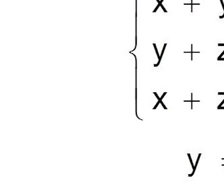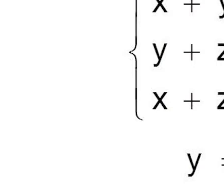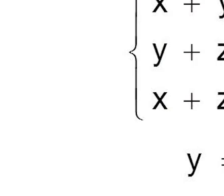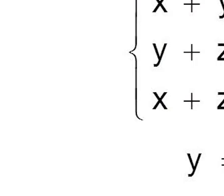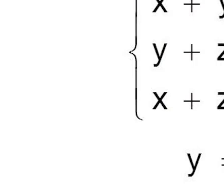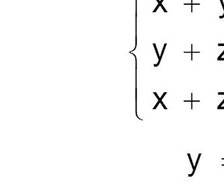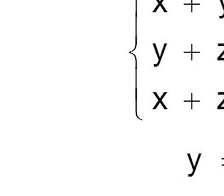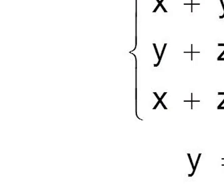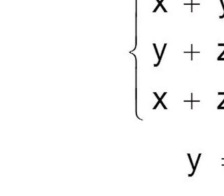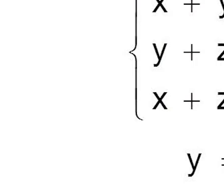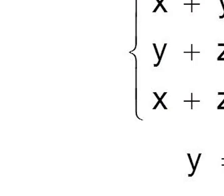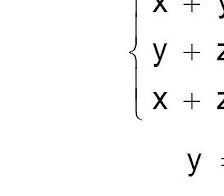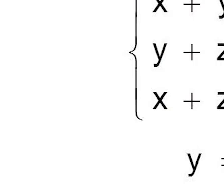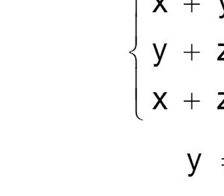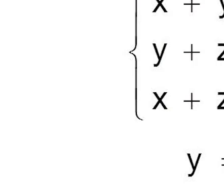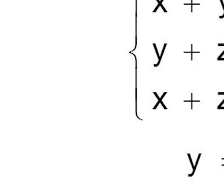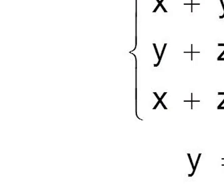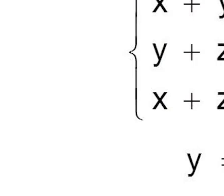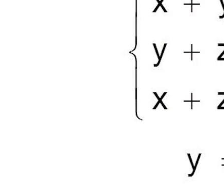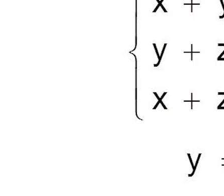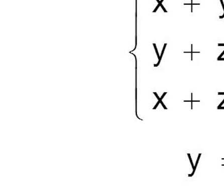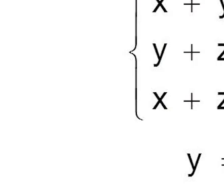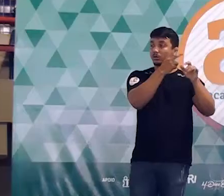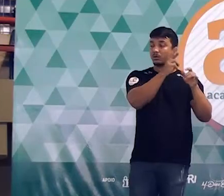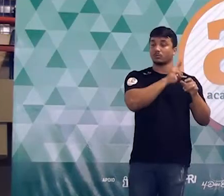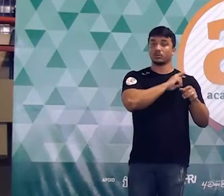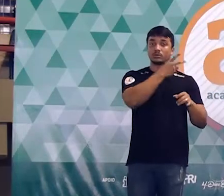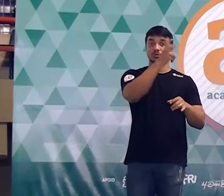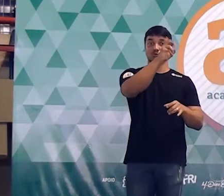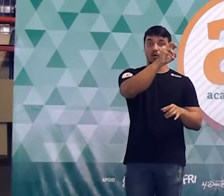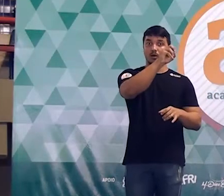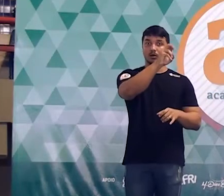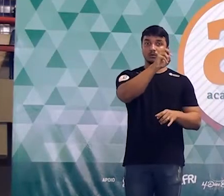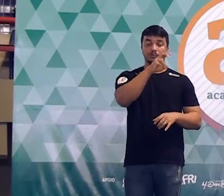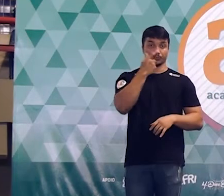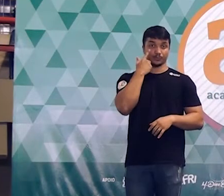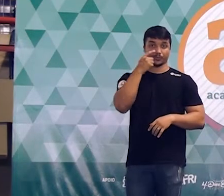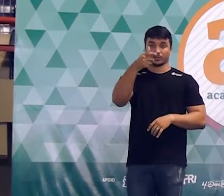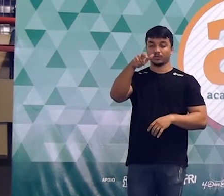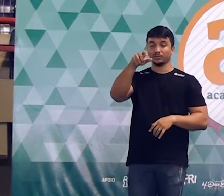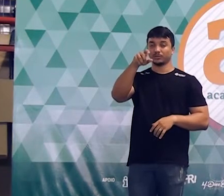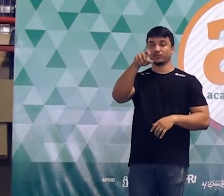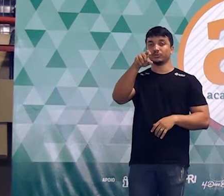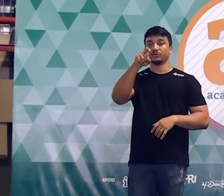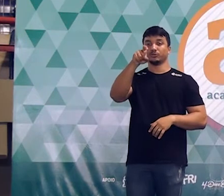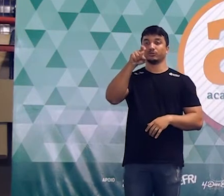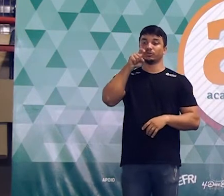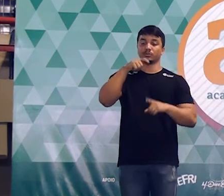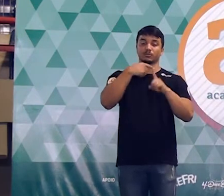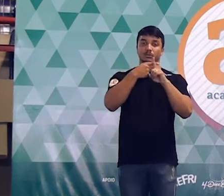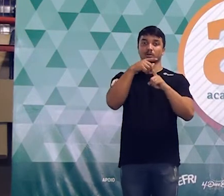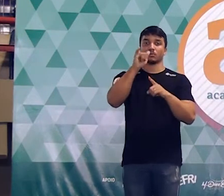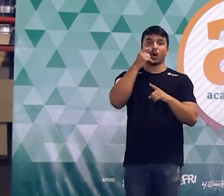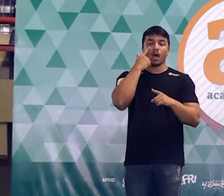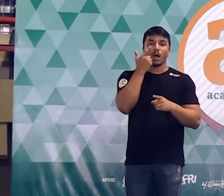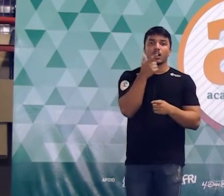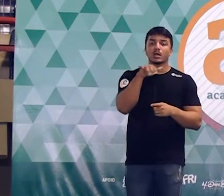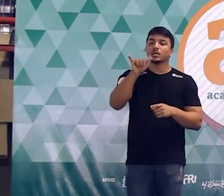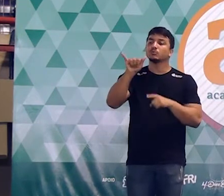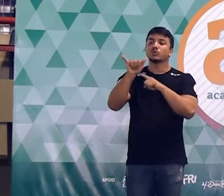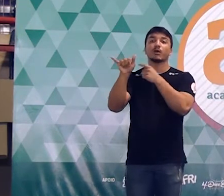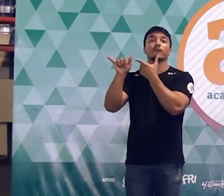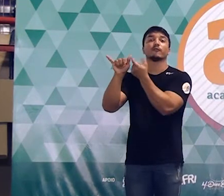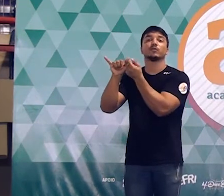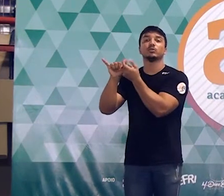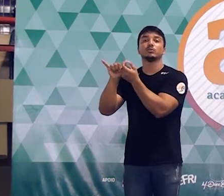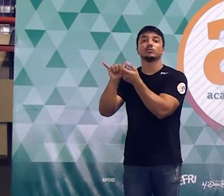não tem assim ó x mais y é 50 né? tá x mais y vale 50 mas o y não é 20? se